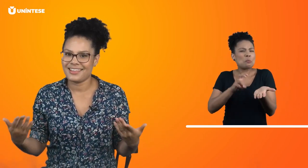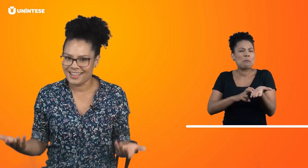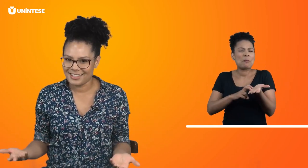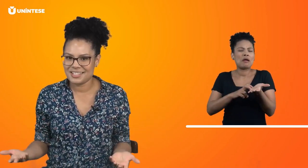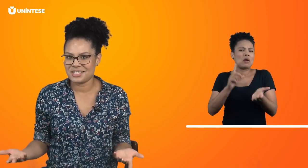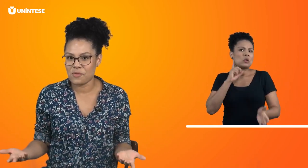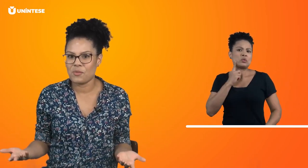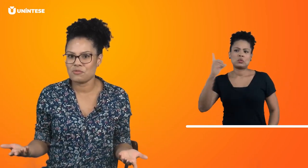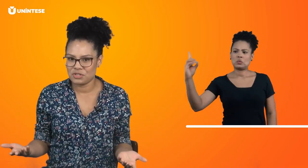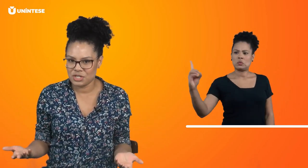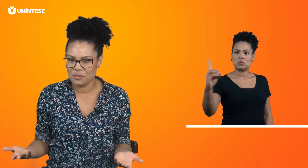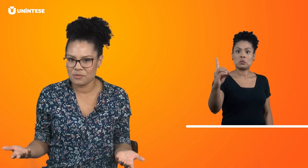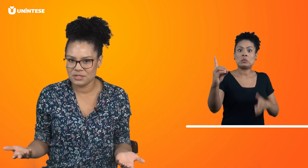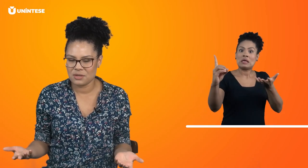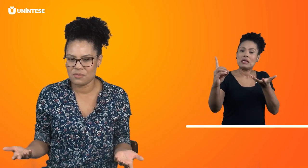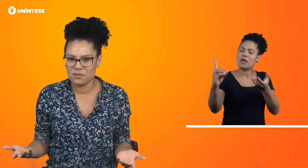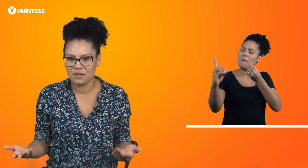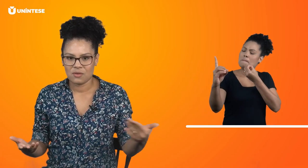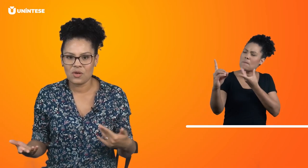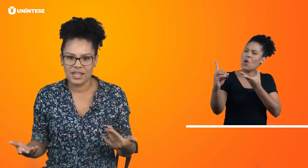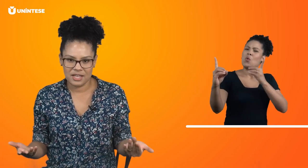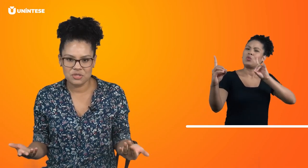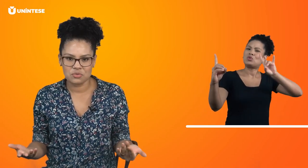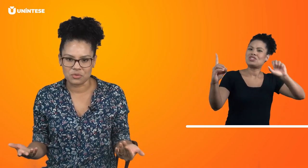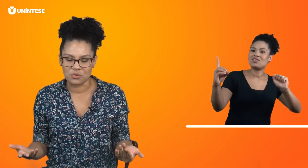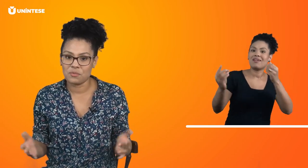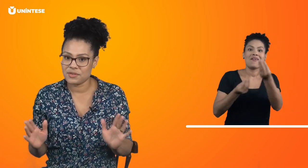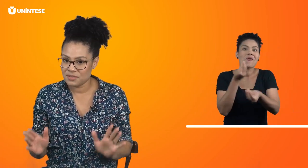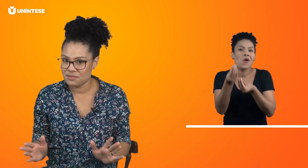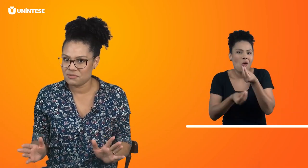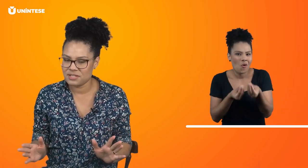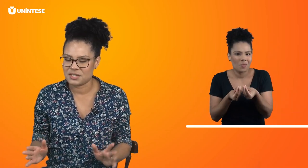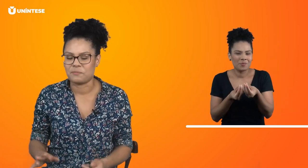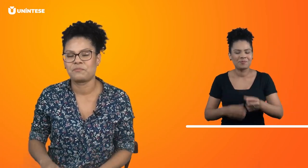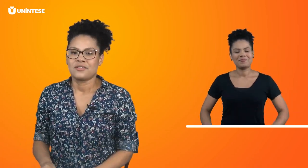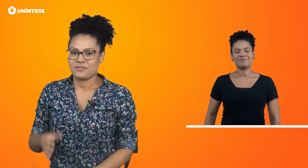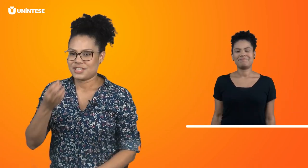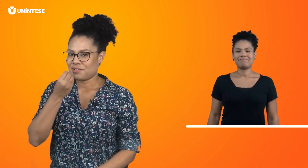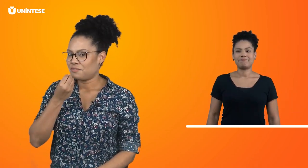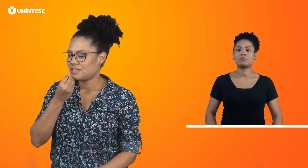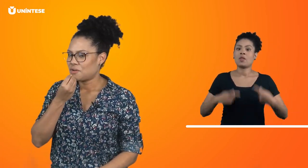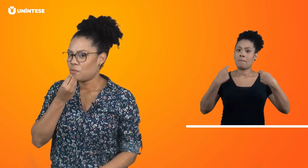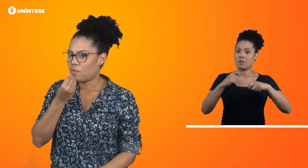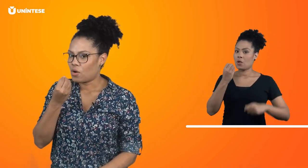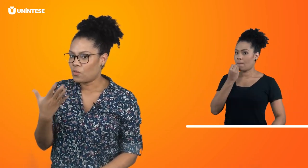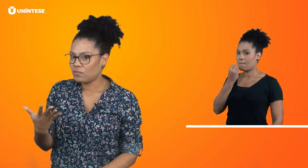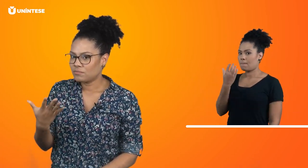quer desejar um bom dia pro seu colega surdo? Como que você vai fazer? Você vai fazer o bom...